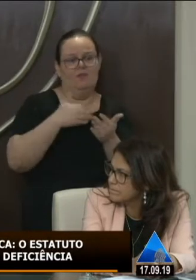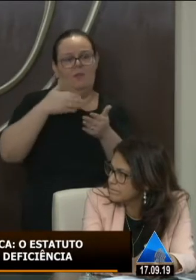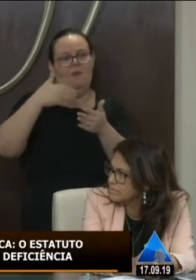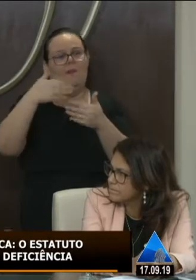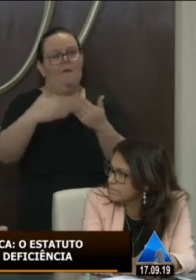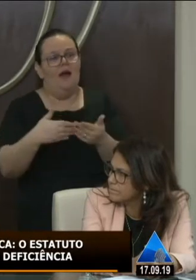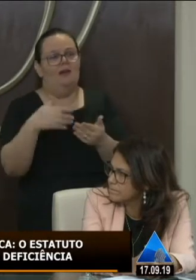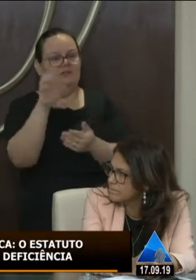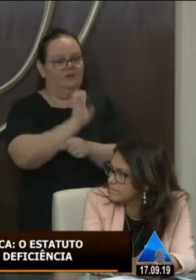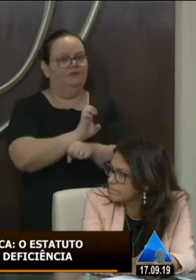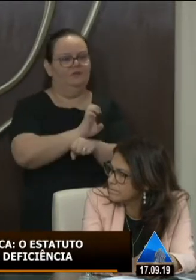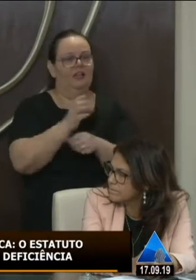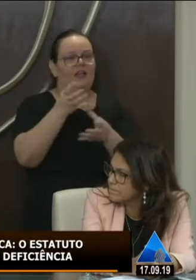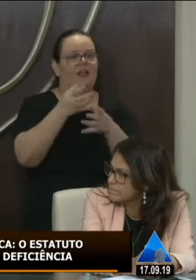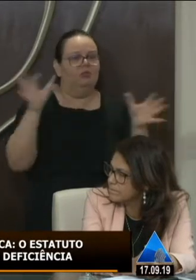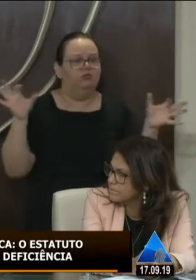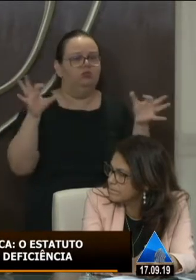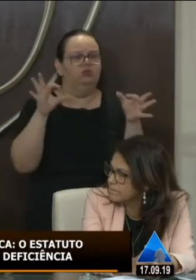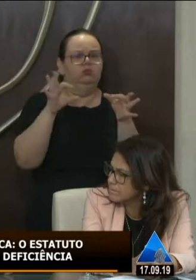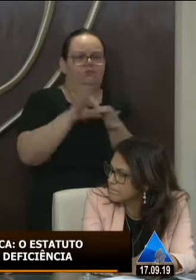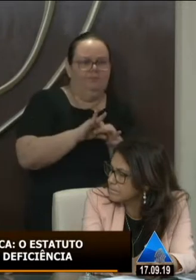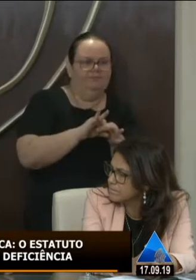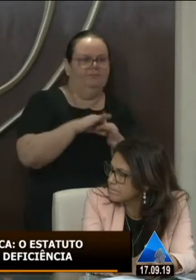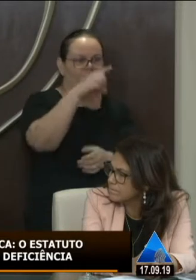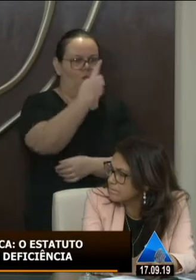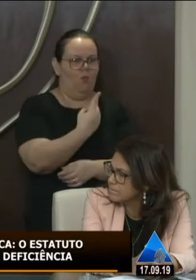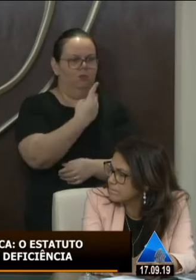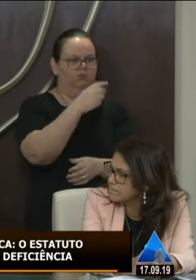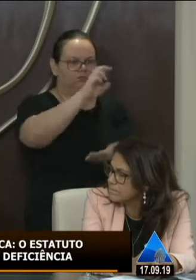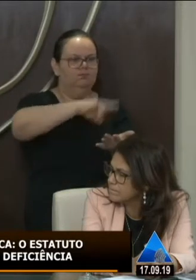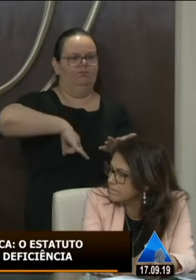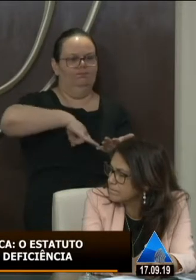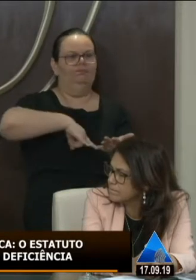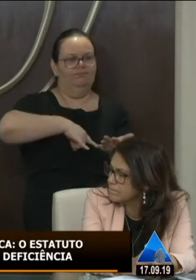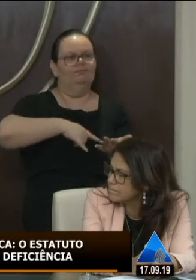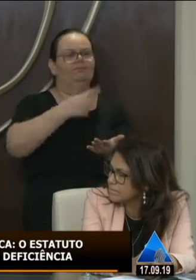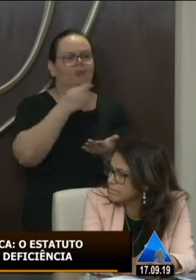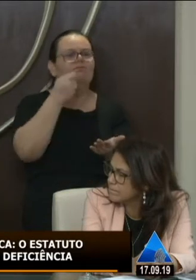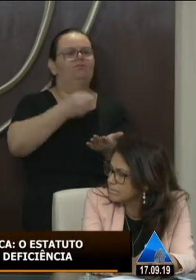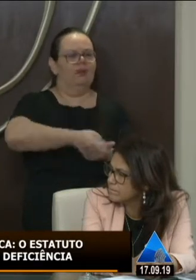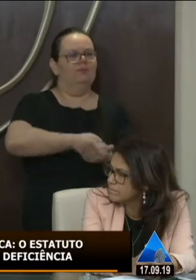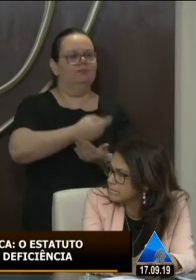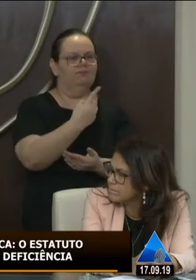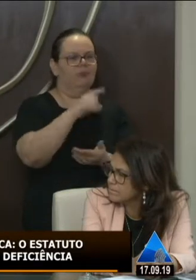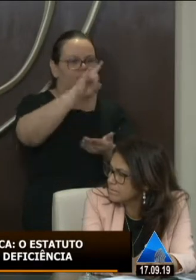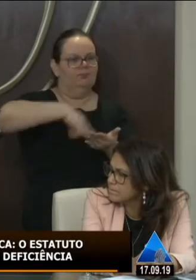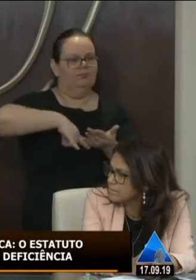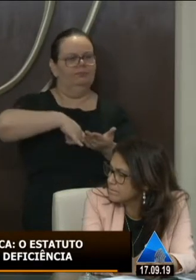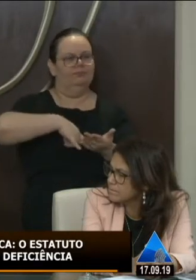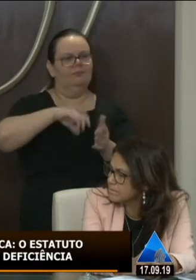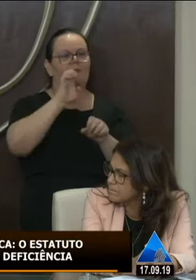história desse estado nós queremos unificar isso em um documento um documento que de fato possa ser o estatuto